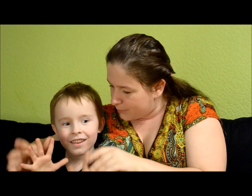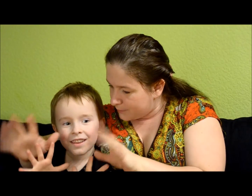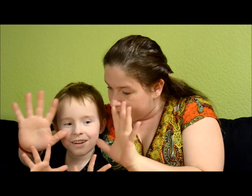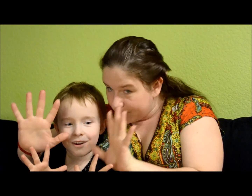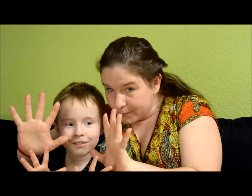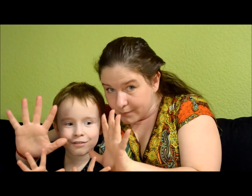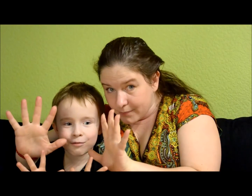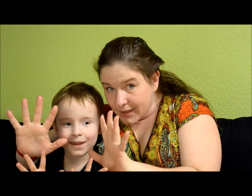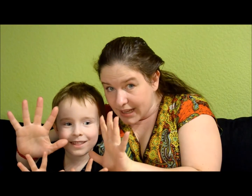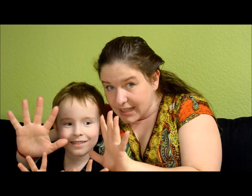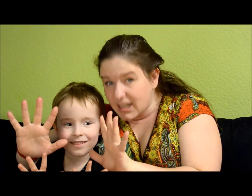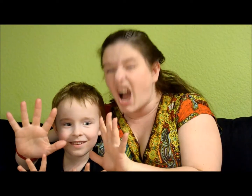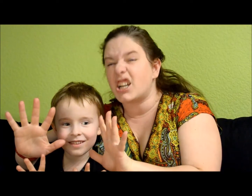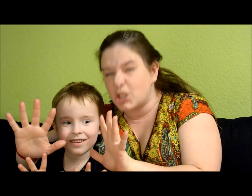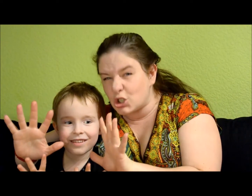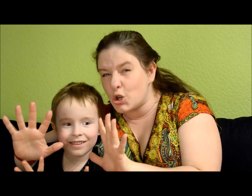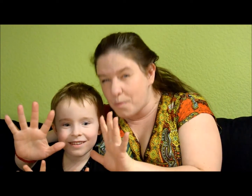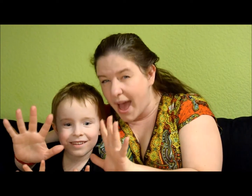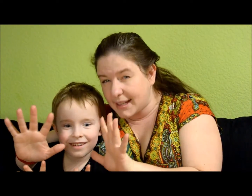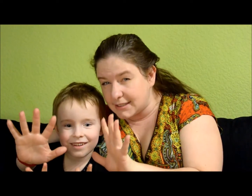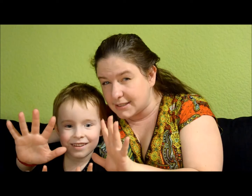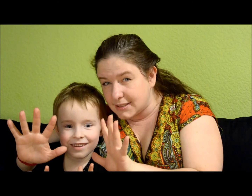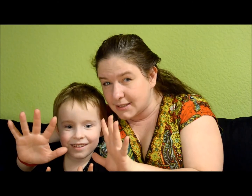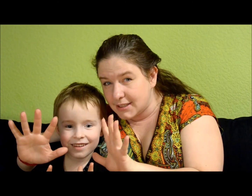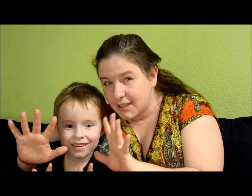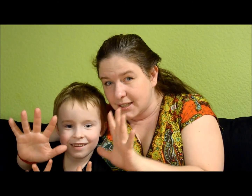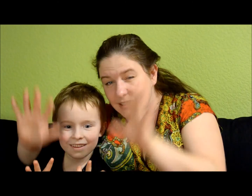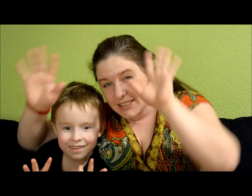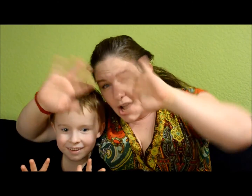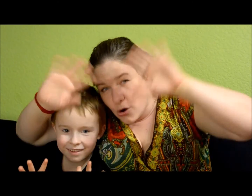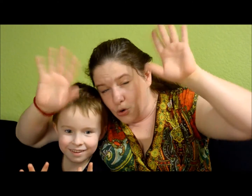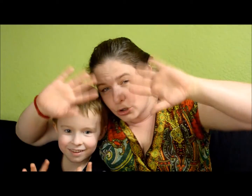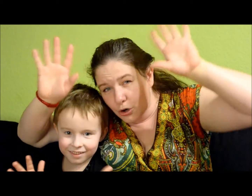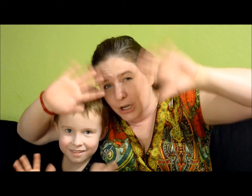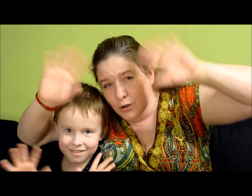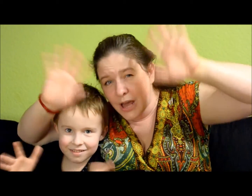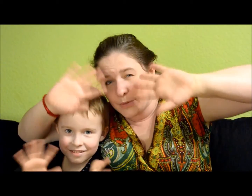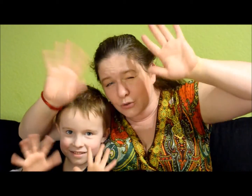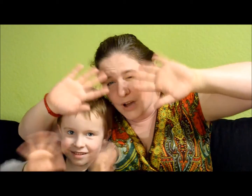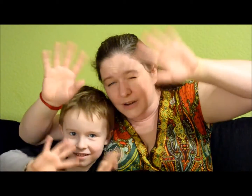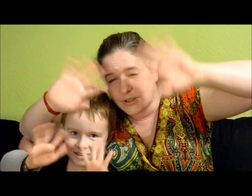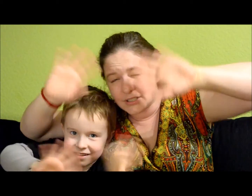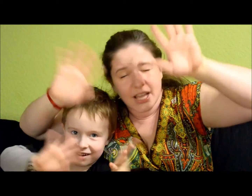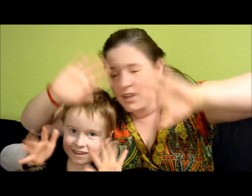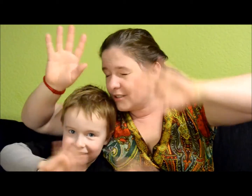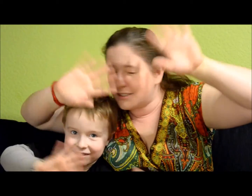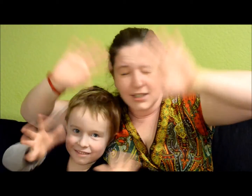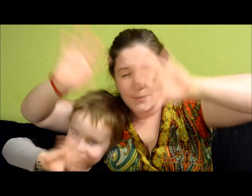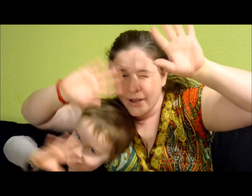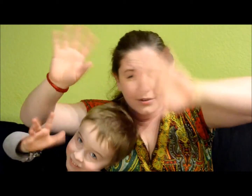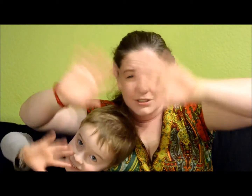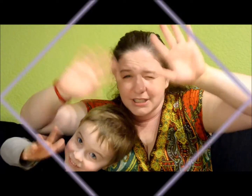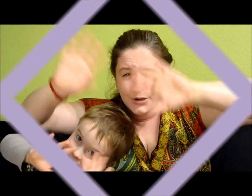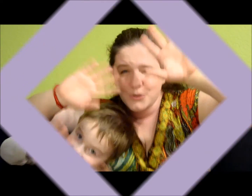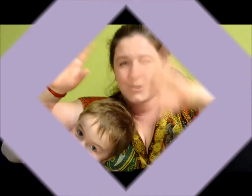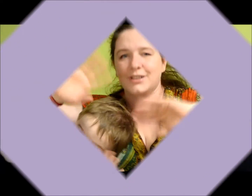KAKSKÜMEND! KAKSKÜMEND! Ja kui oli üle mitu varvas? Ja! Sõrme investir!issimo!